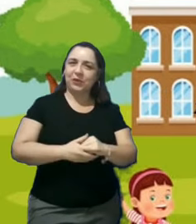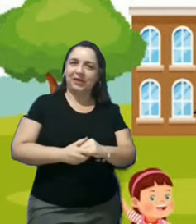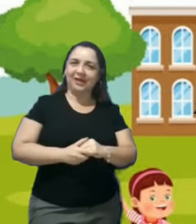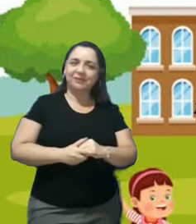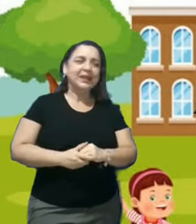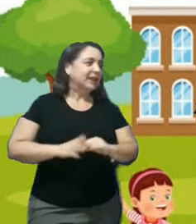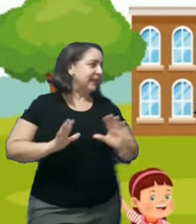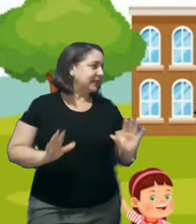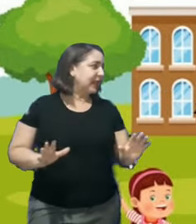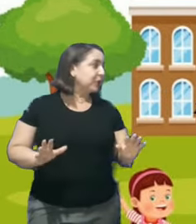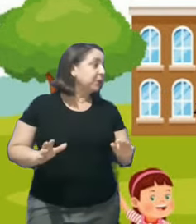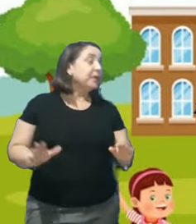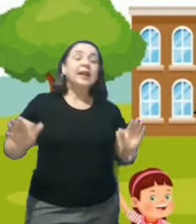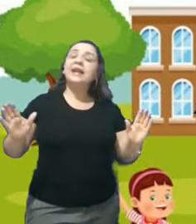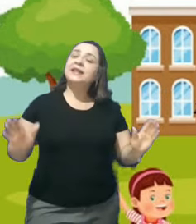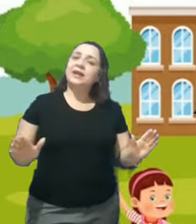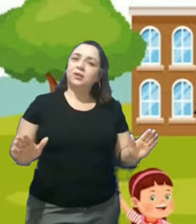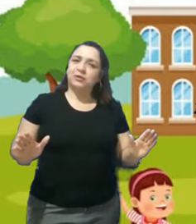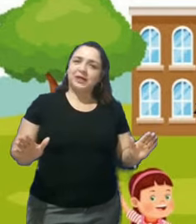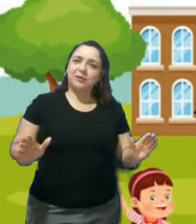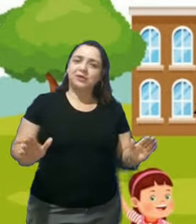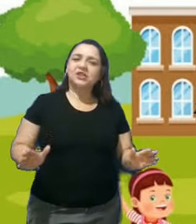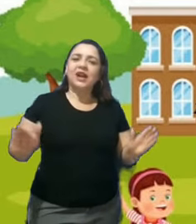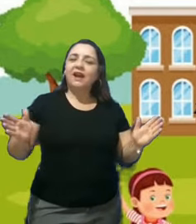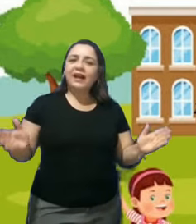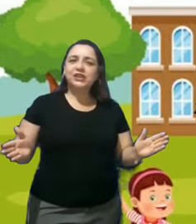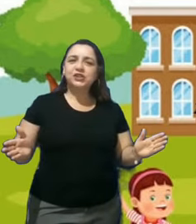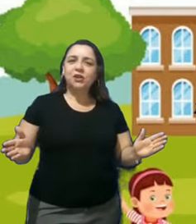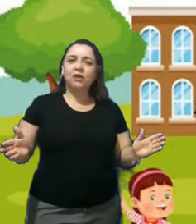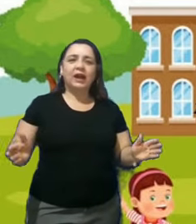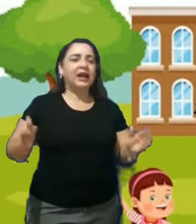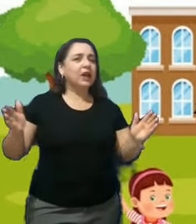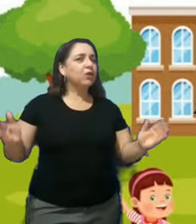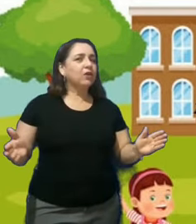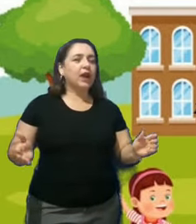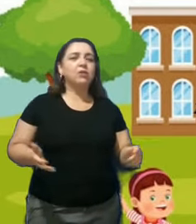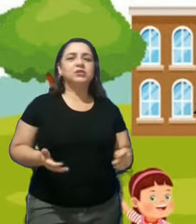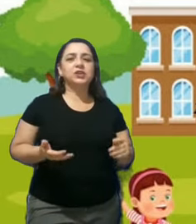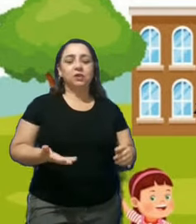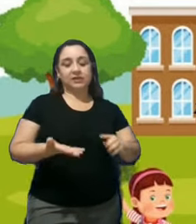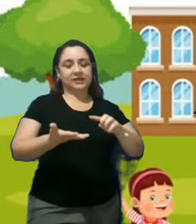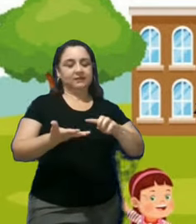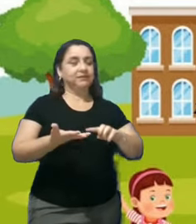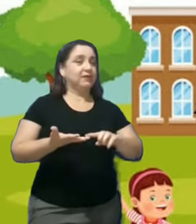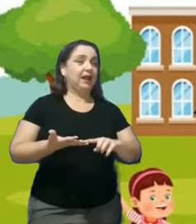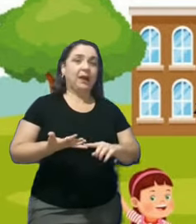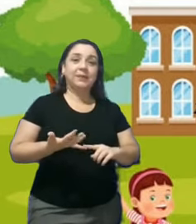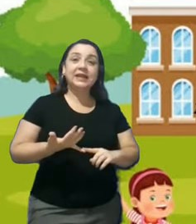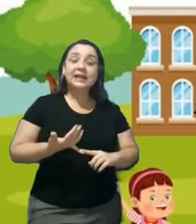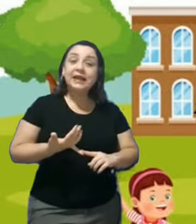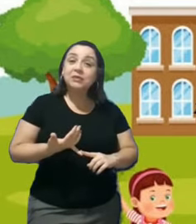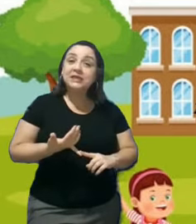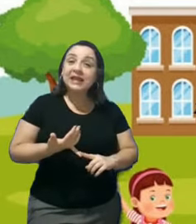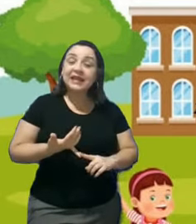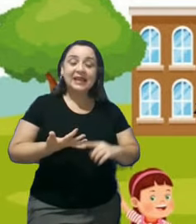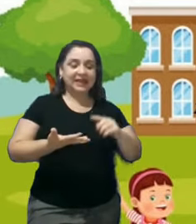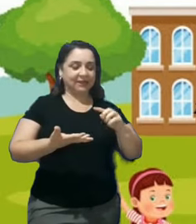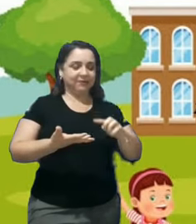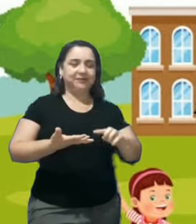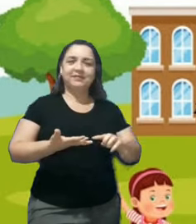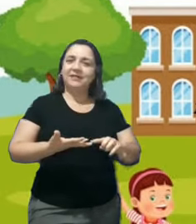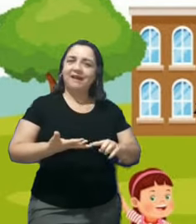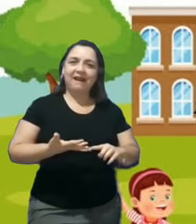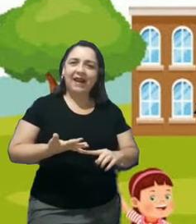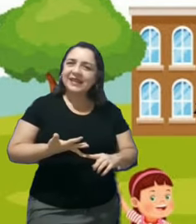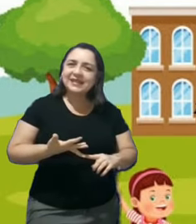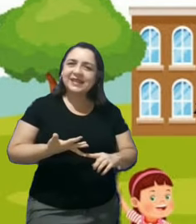escola. Tá certo? Então, meus amores, a escola é o local onde nós aprendemos a ler,